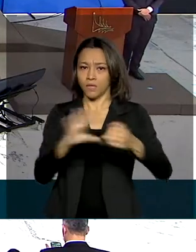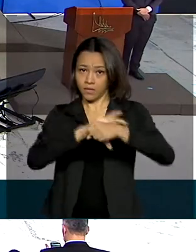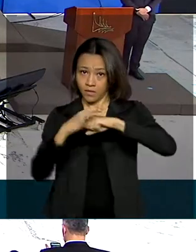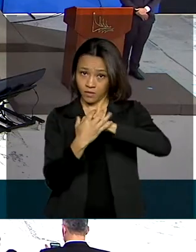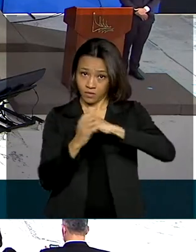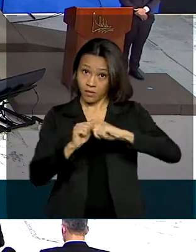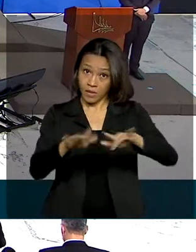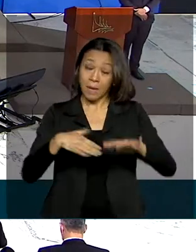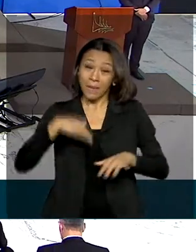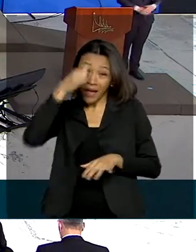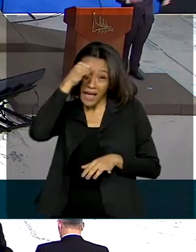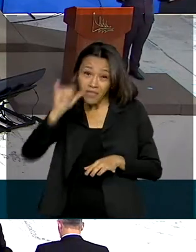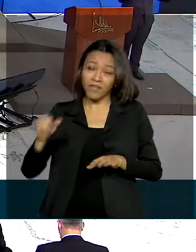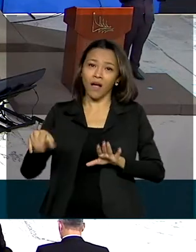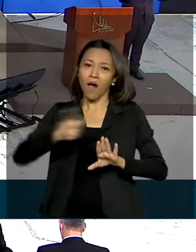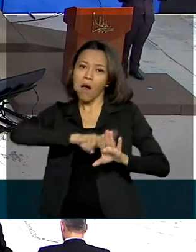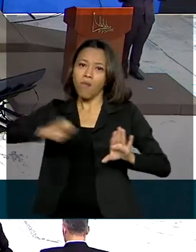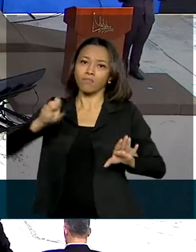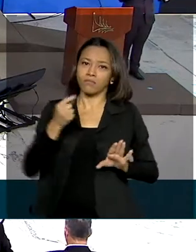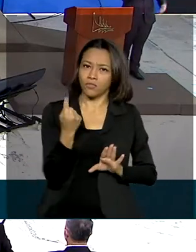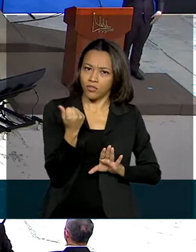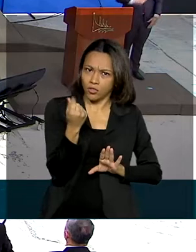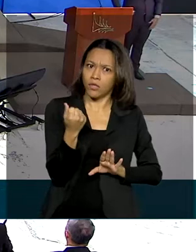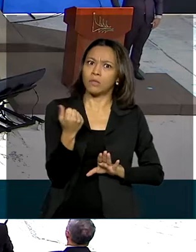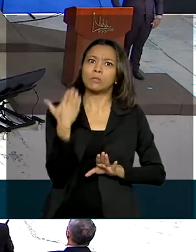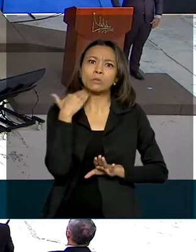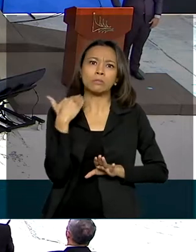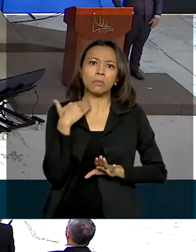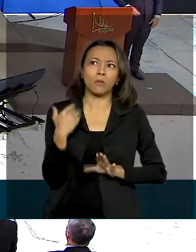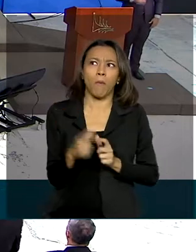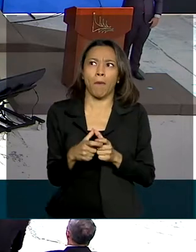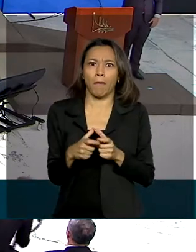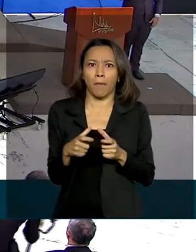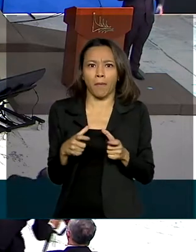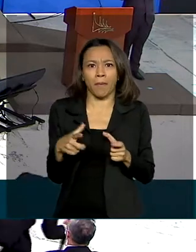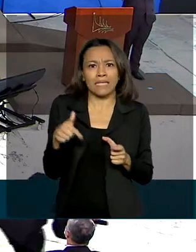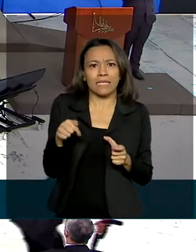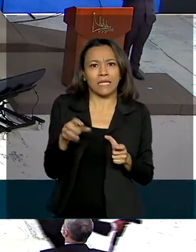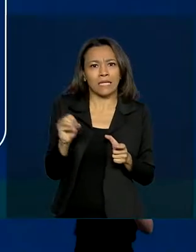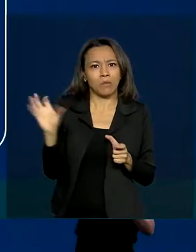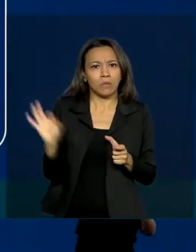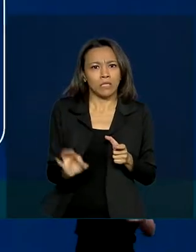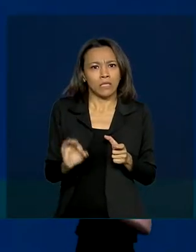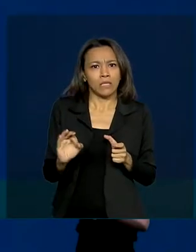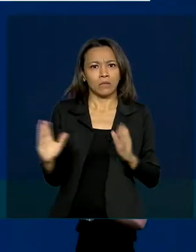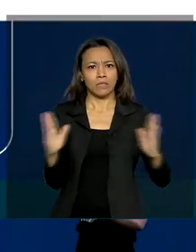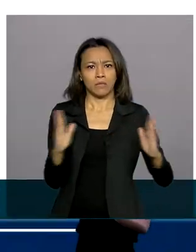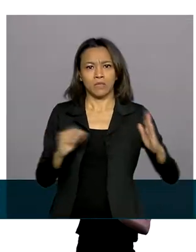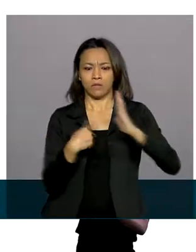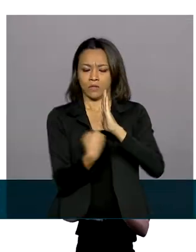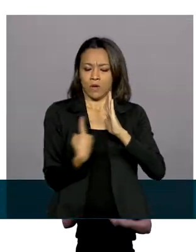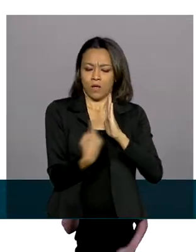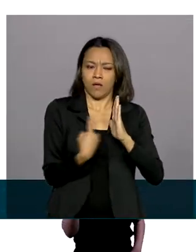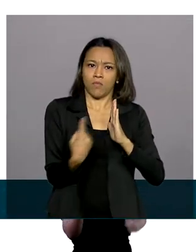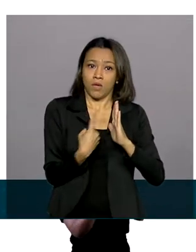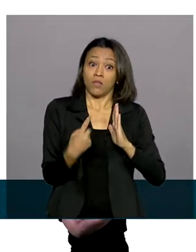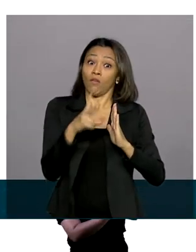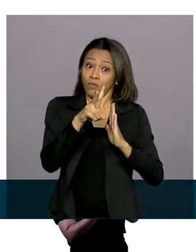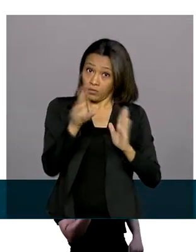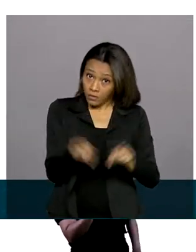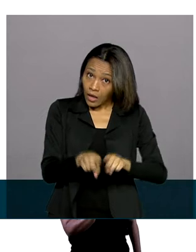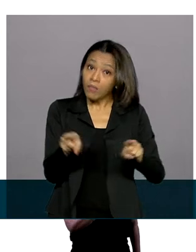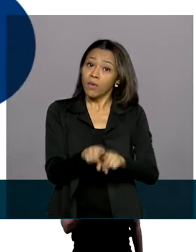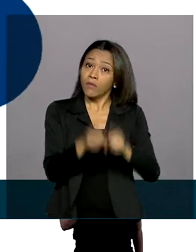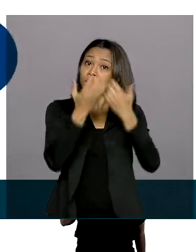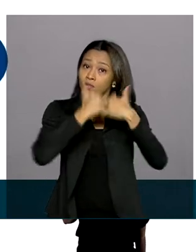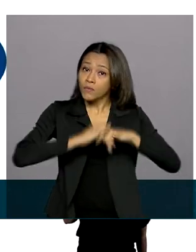financeiros, em especial os bancários, que cresceram 70% nesse período de isolamento social, foi lançada também